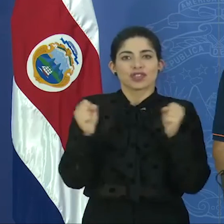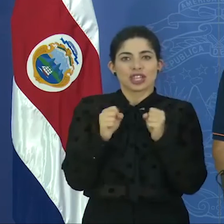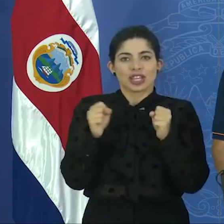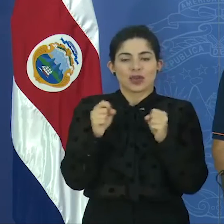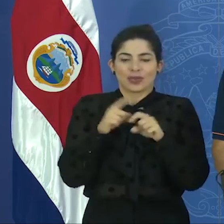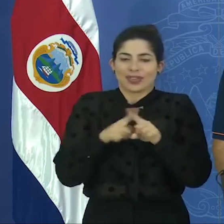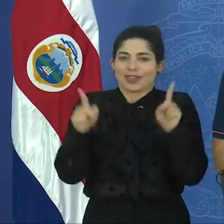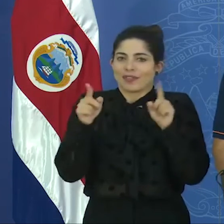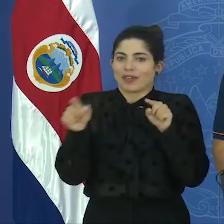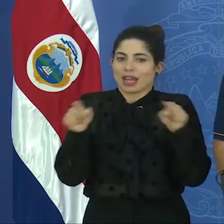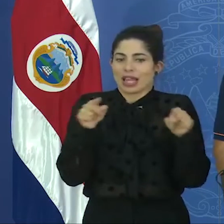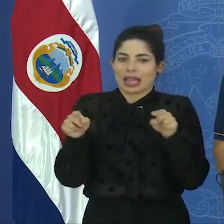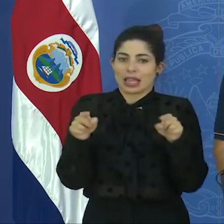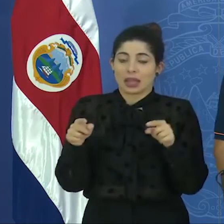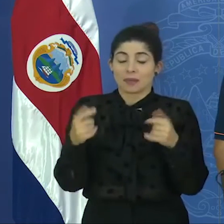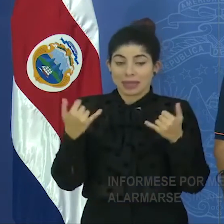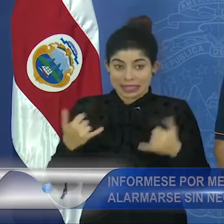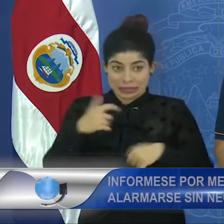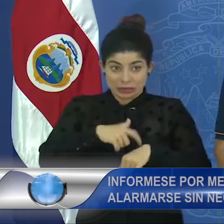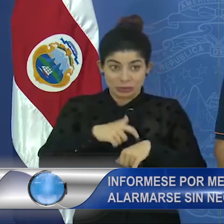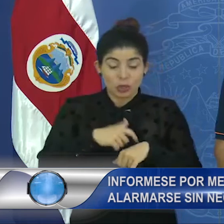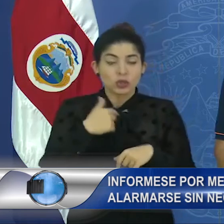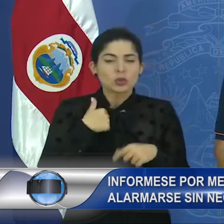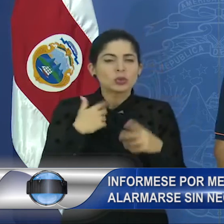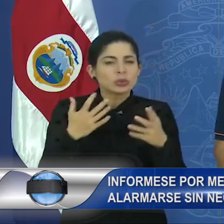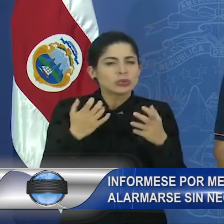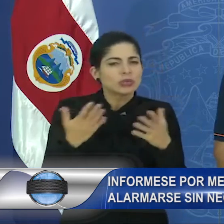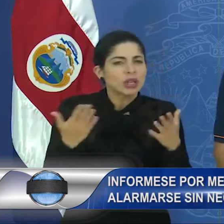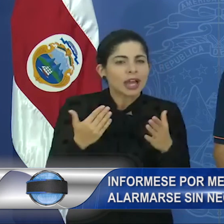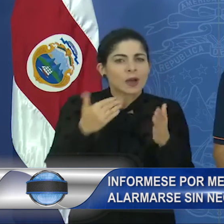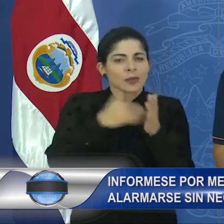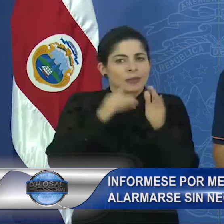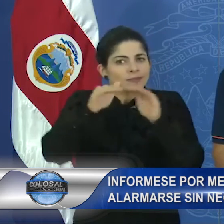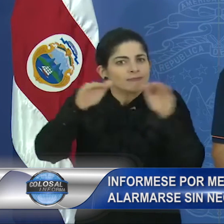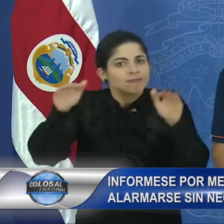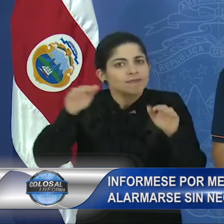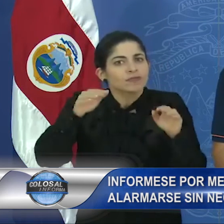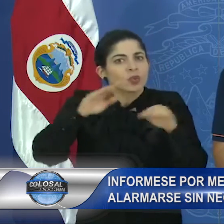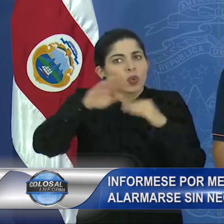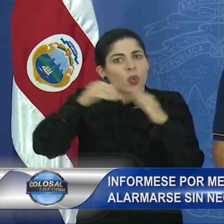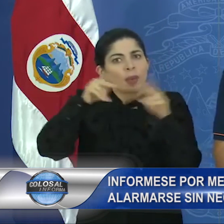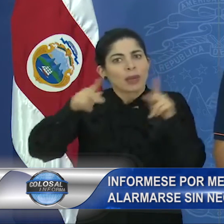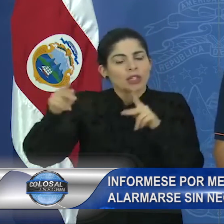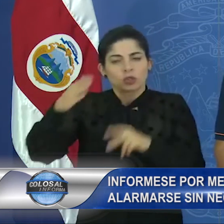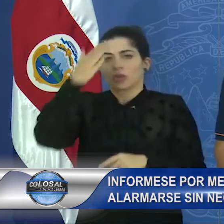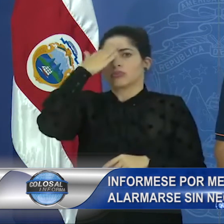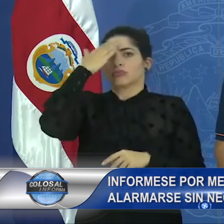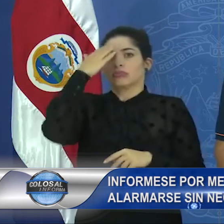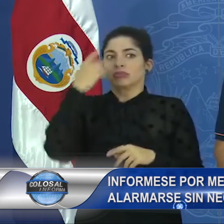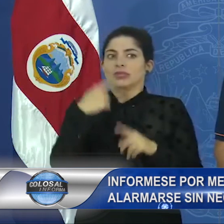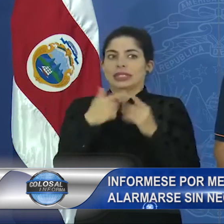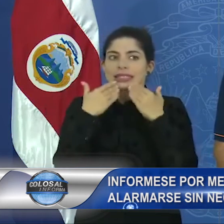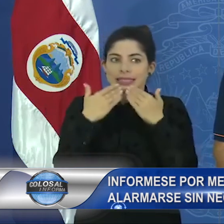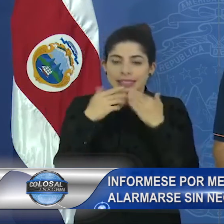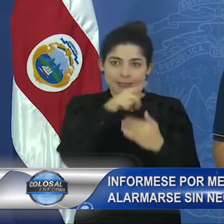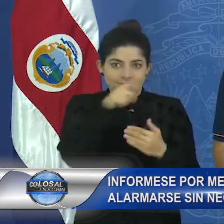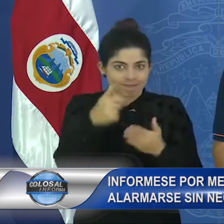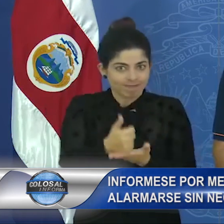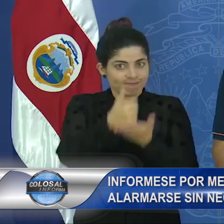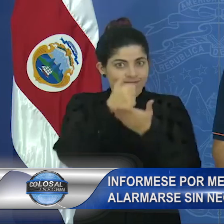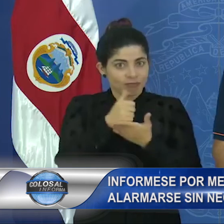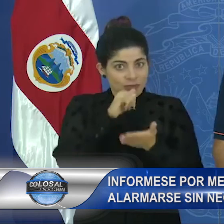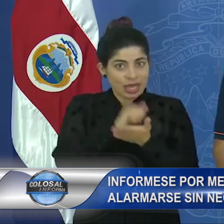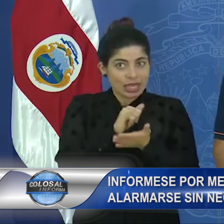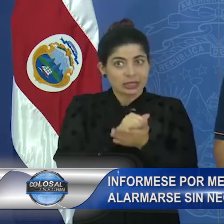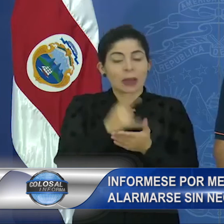diferente. En este punto lo que queremos hacer nuevamente es crear conciencia en la población y agradecemos el apoyo que ustedes nos dan en